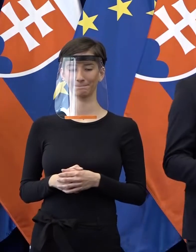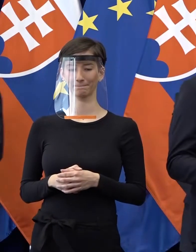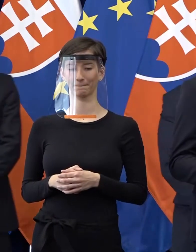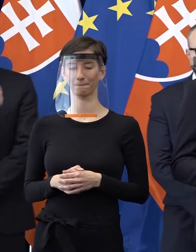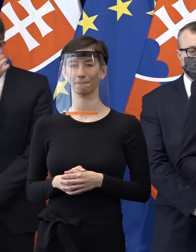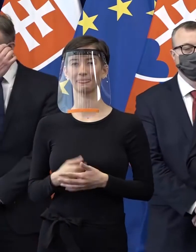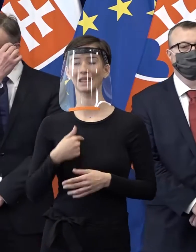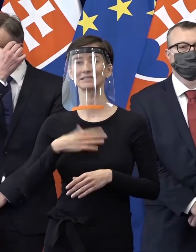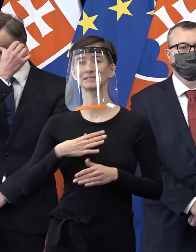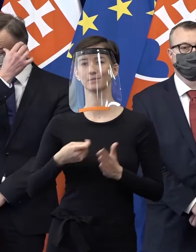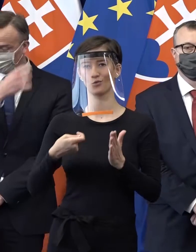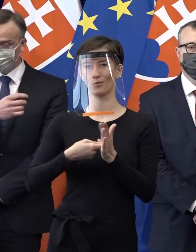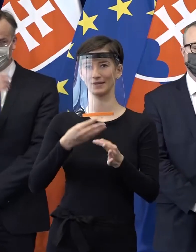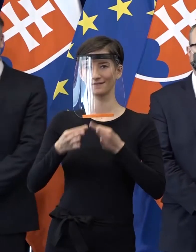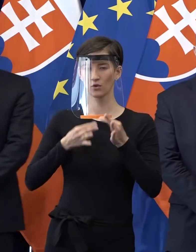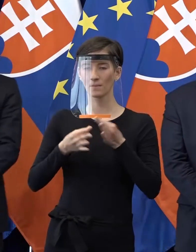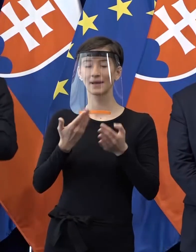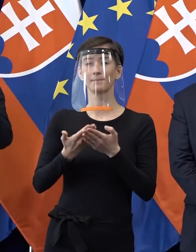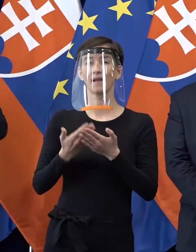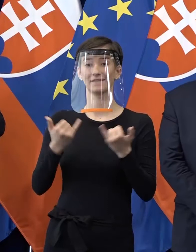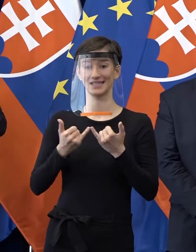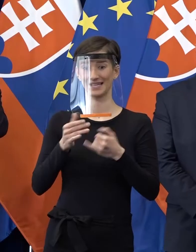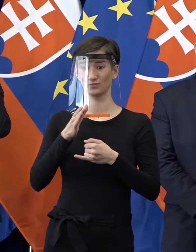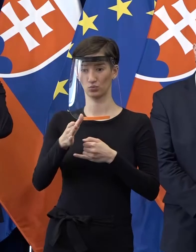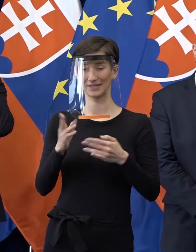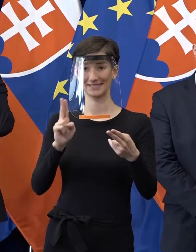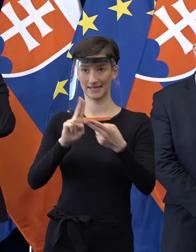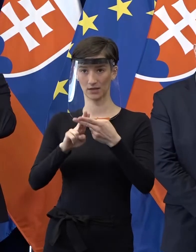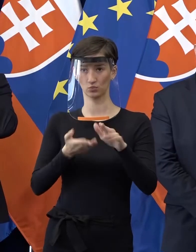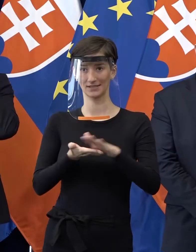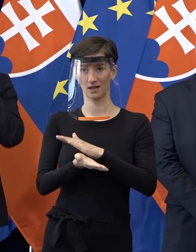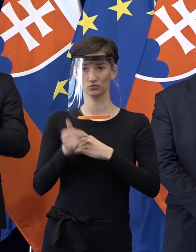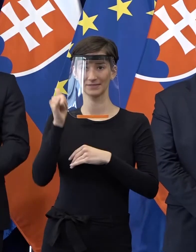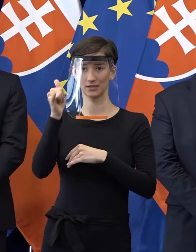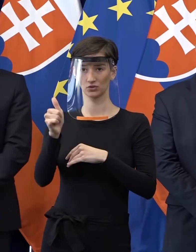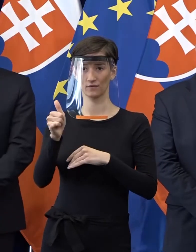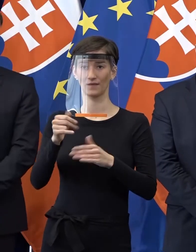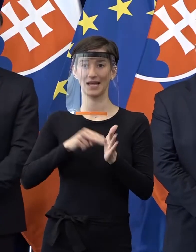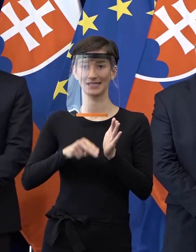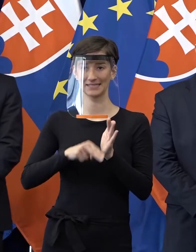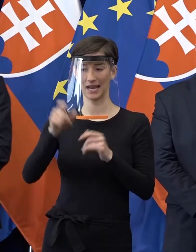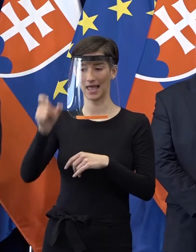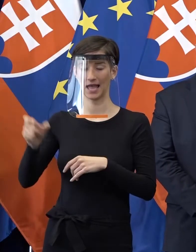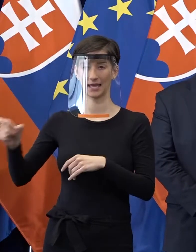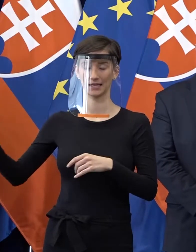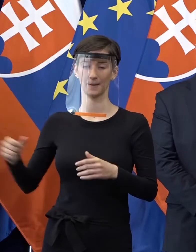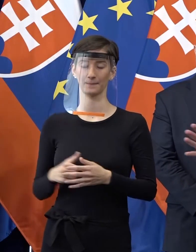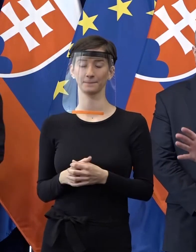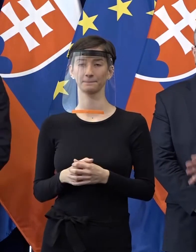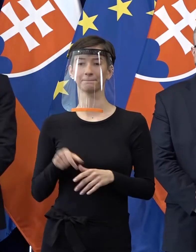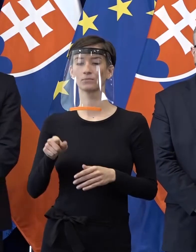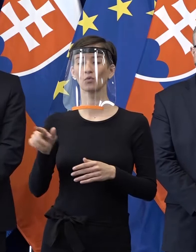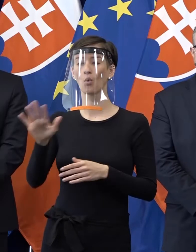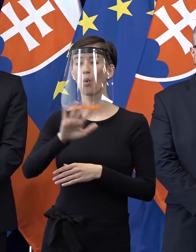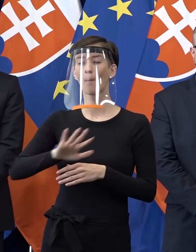Sam chcel ešte doplniť. Zrovna dnes bude stretnutie so zástupcami cestovných kancelárií. Táto oblaz je rozdelená